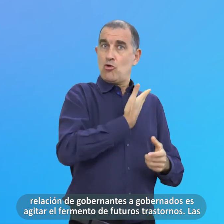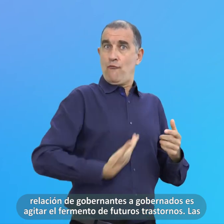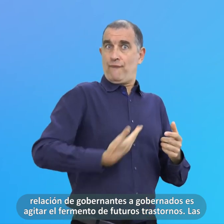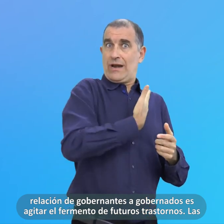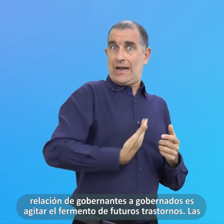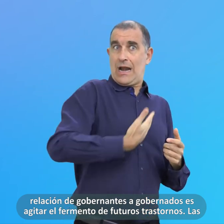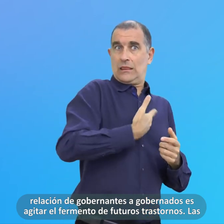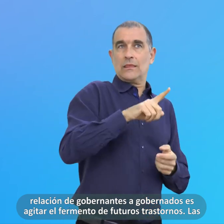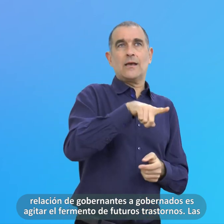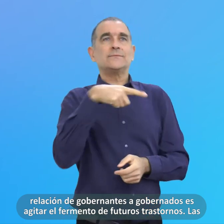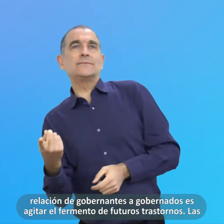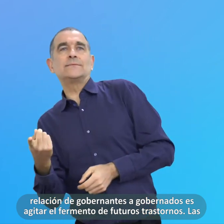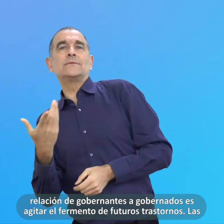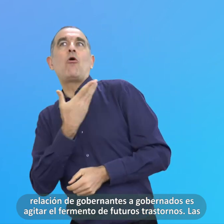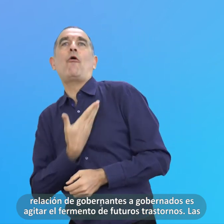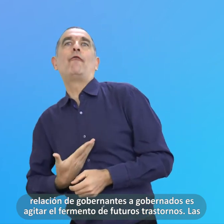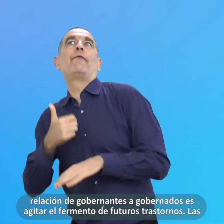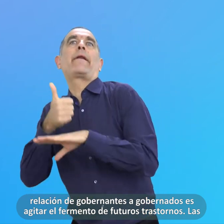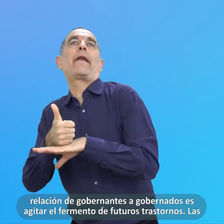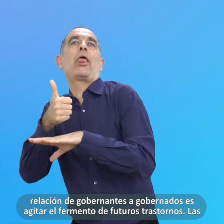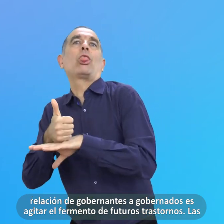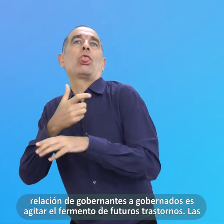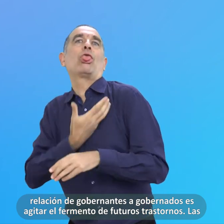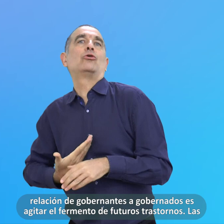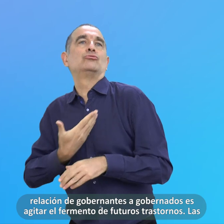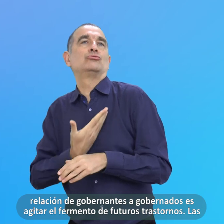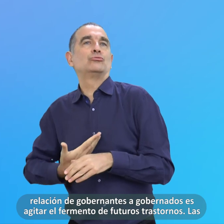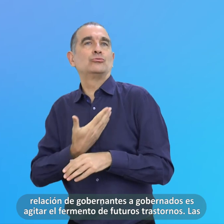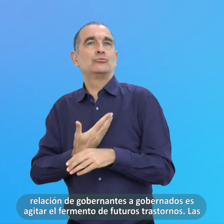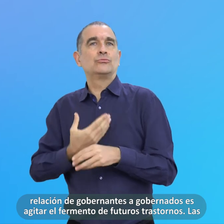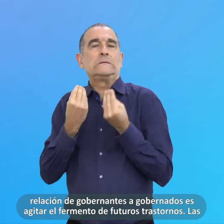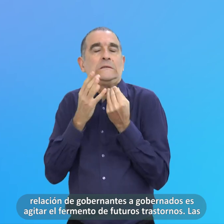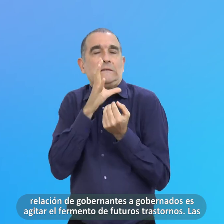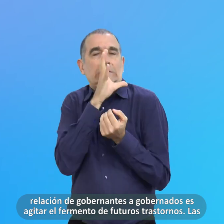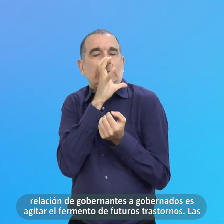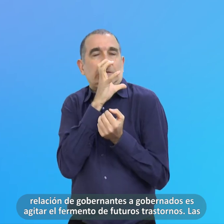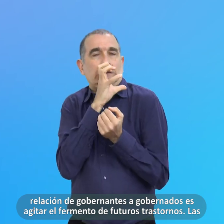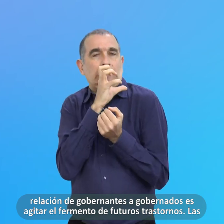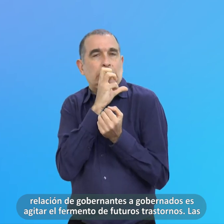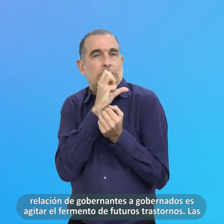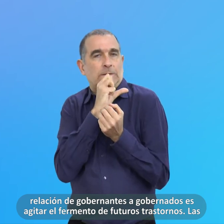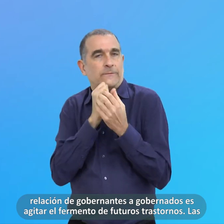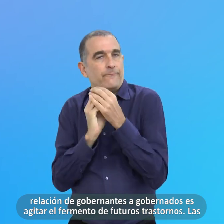gobernados Es agitar El fermento De